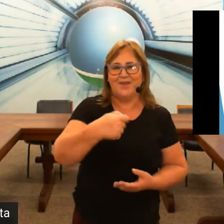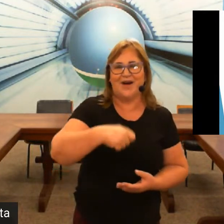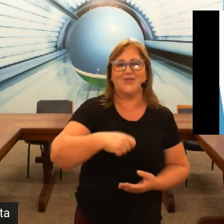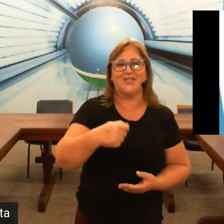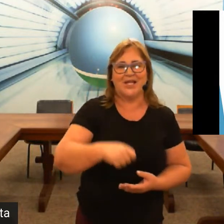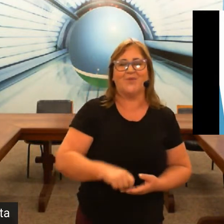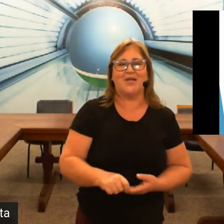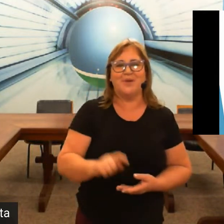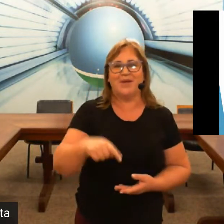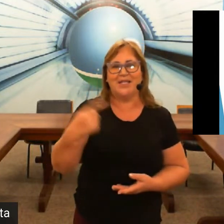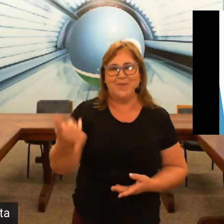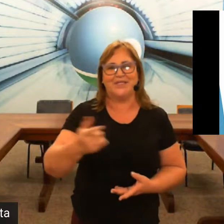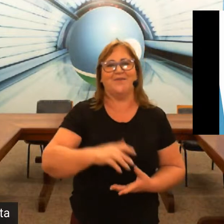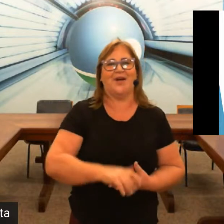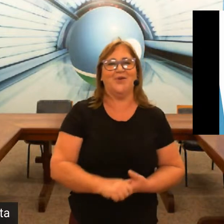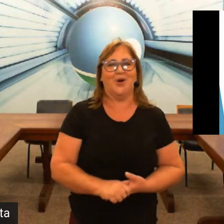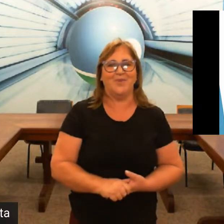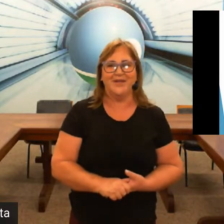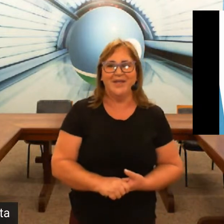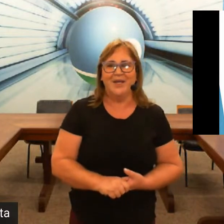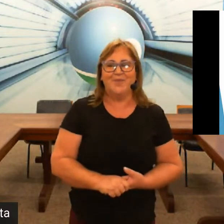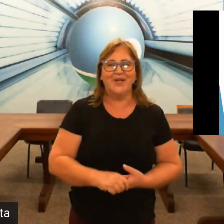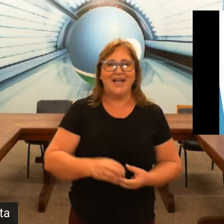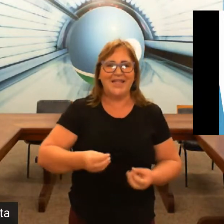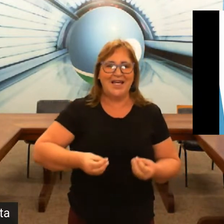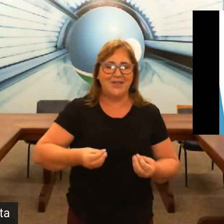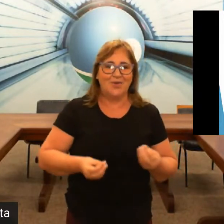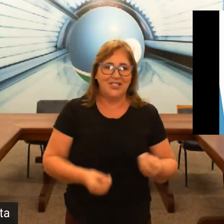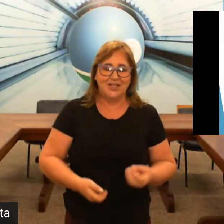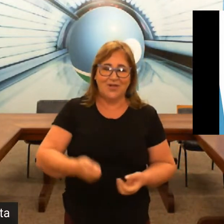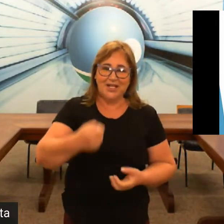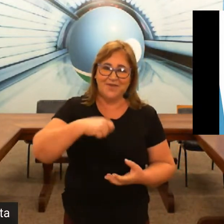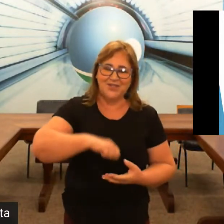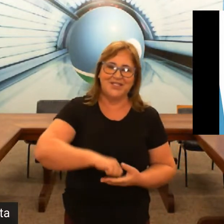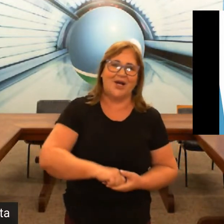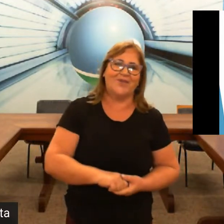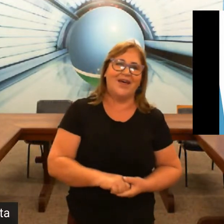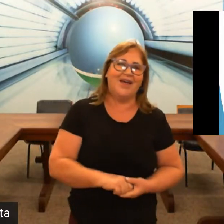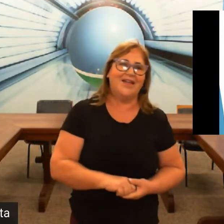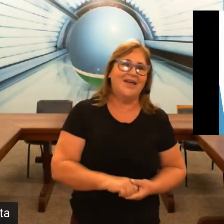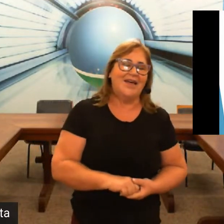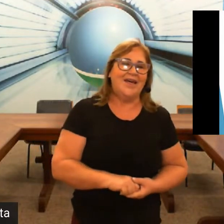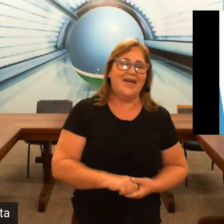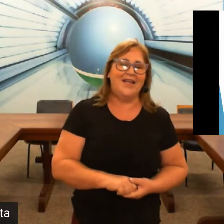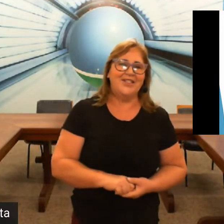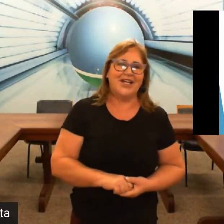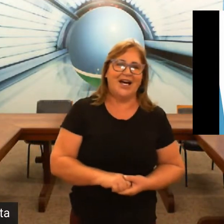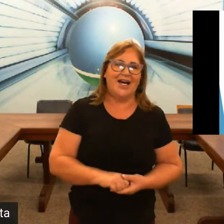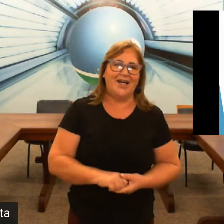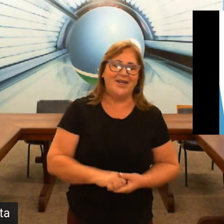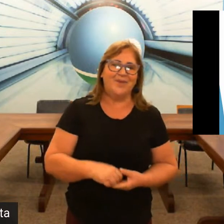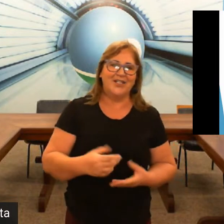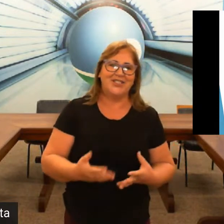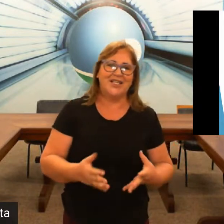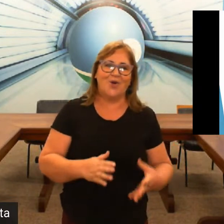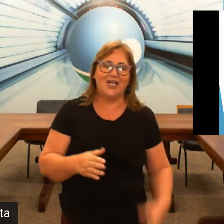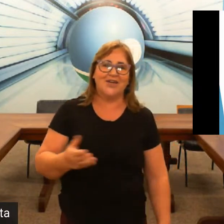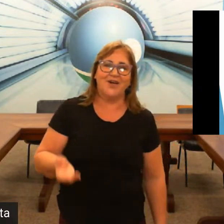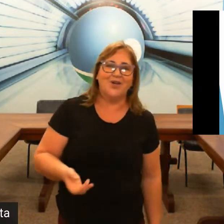ele faz o sinal dele primeiro depois ele fala o nome porque ele tem quando ele faz o sinal dele ele já imagina que alguém já falou